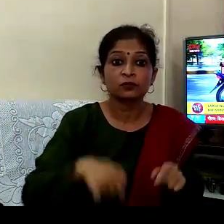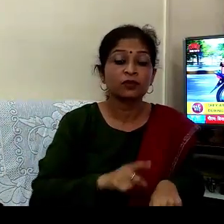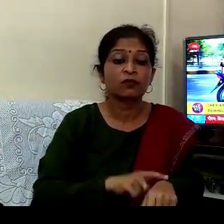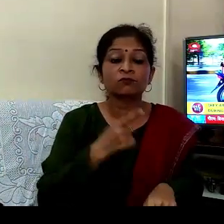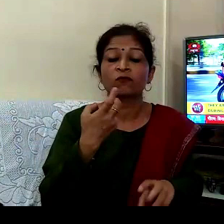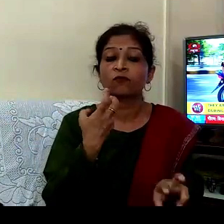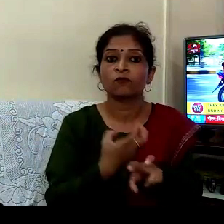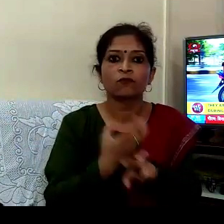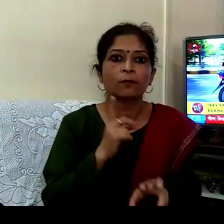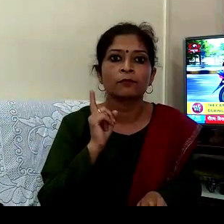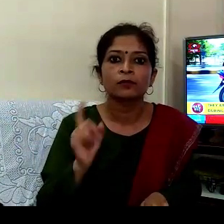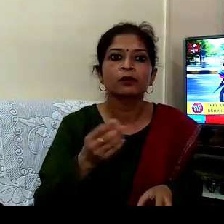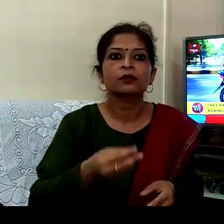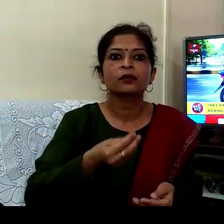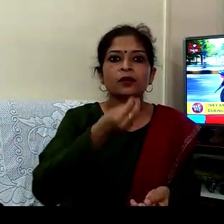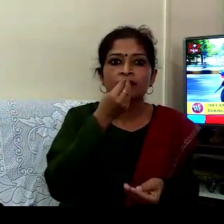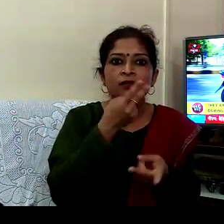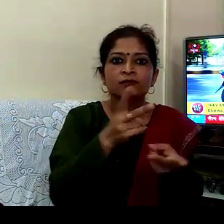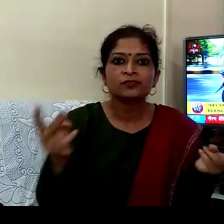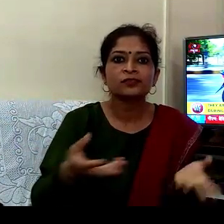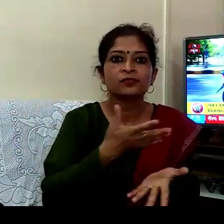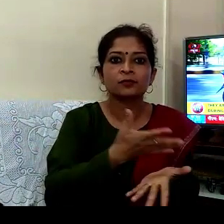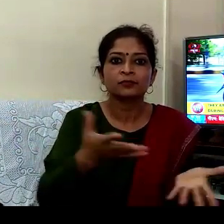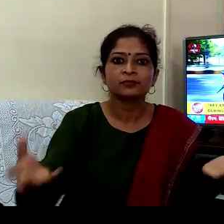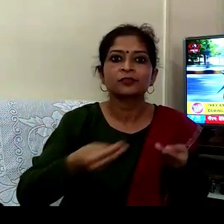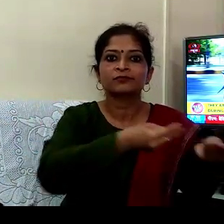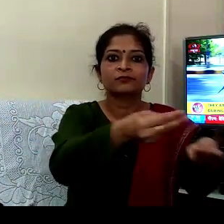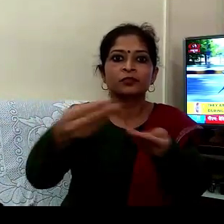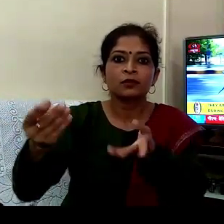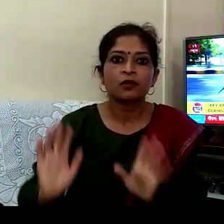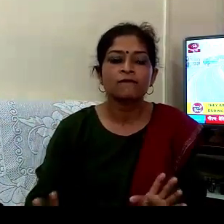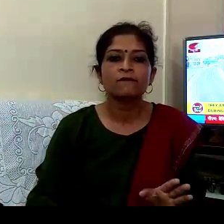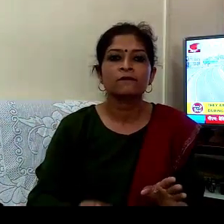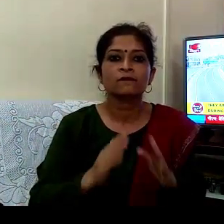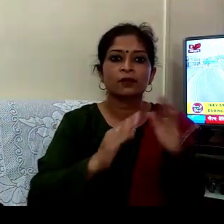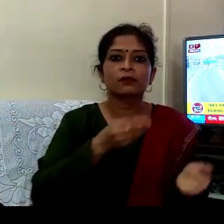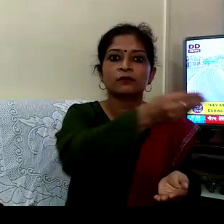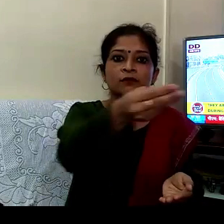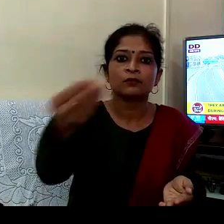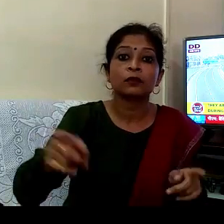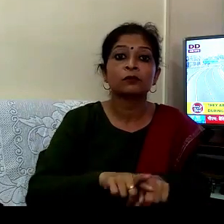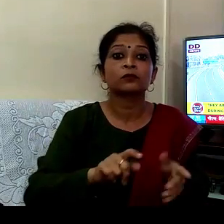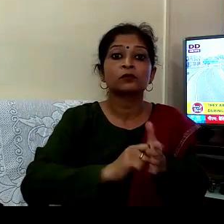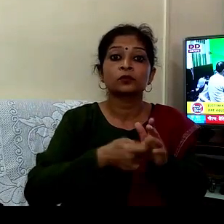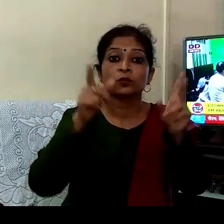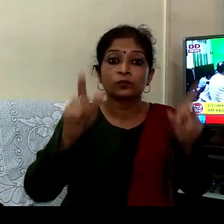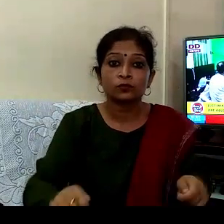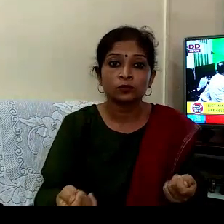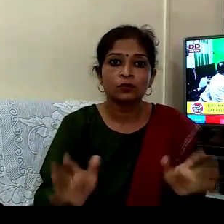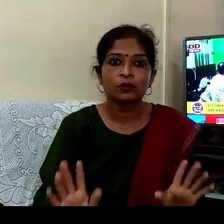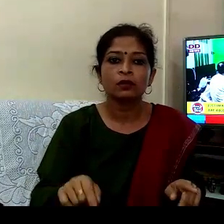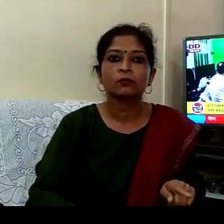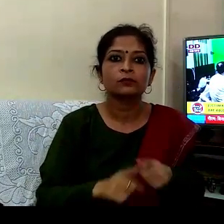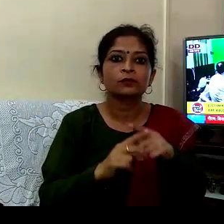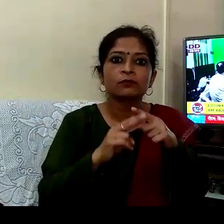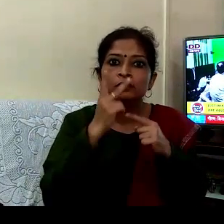بھی گروسریز کی ڈیلیوری دینے میں لگے ہوئے ہیں جرہ سوچئے کہ آپ لوگ ڈاون کے سمجھ بھی جو